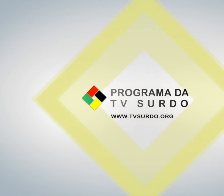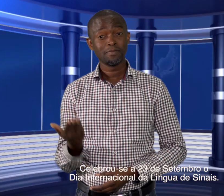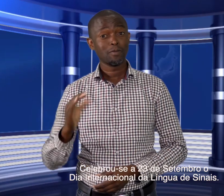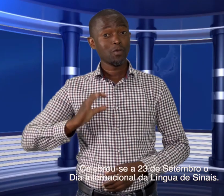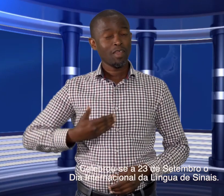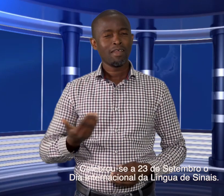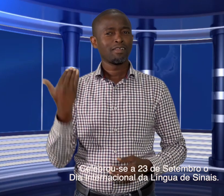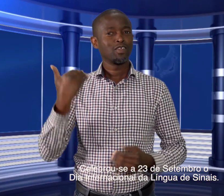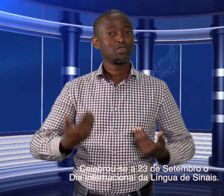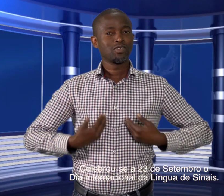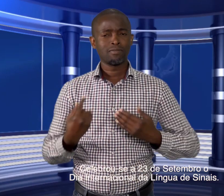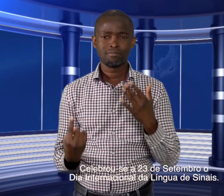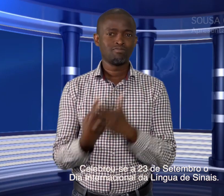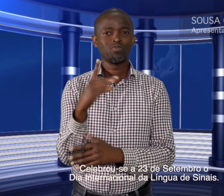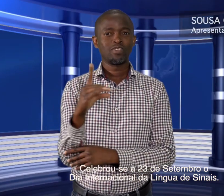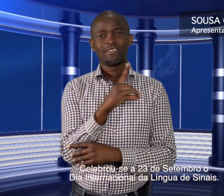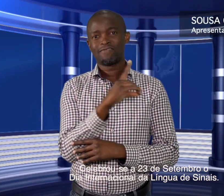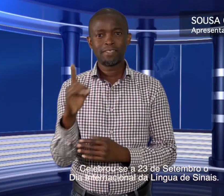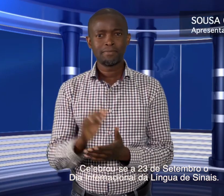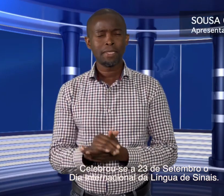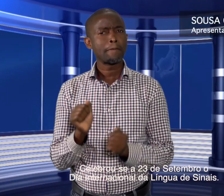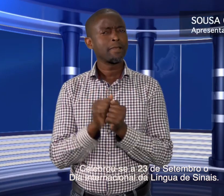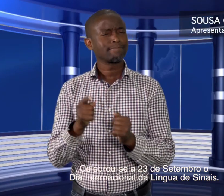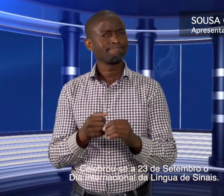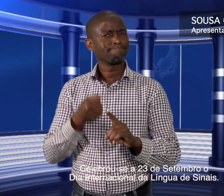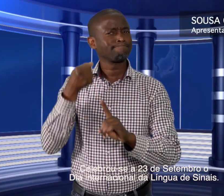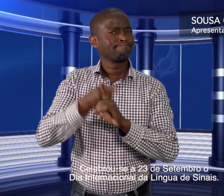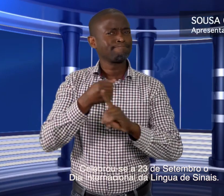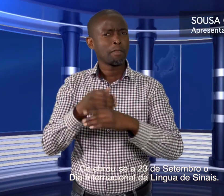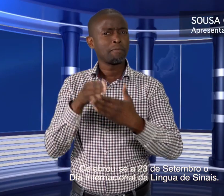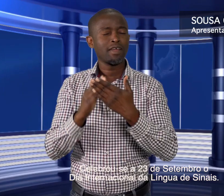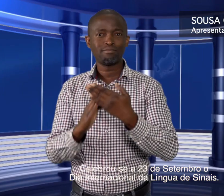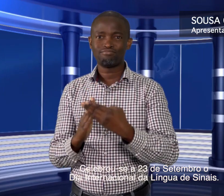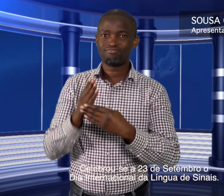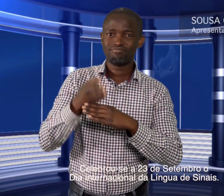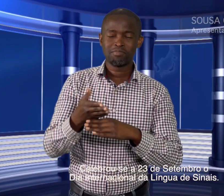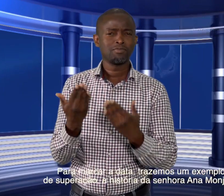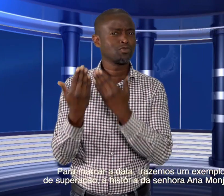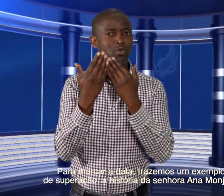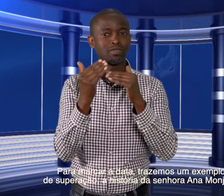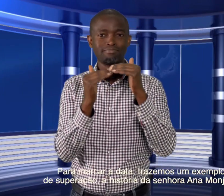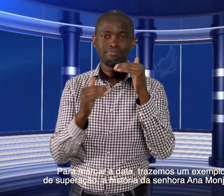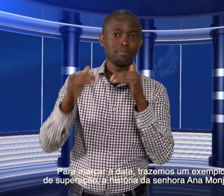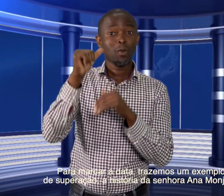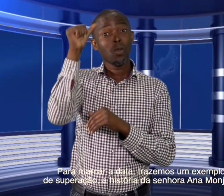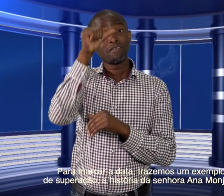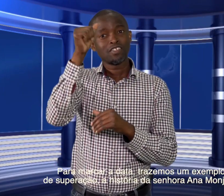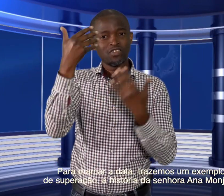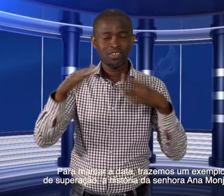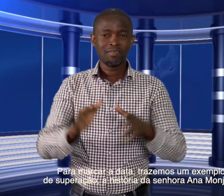Celebrou-se, a 23 de setembro, o Dia Internacional da Língua de Sinais. Para marcar a data, trazemos